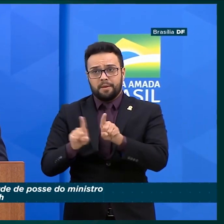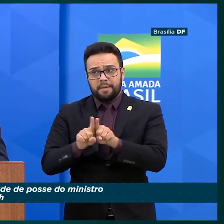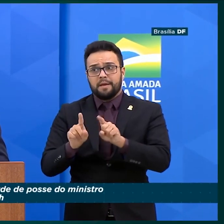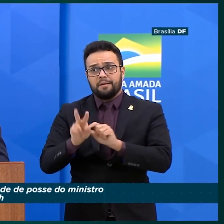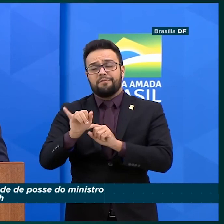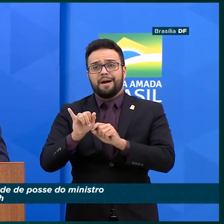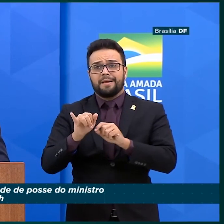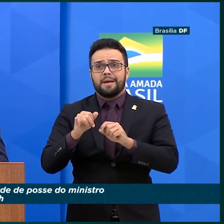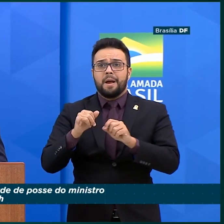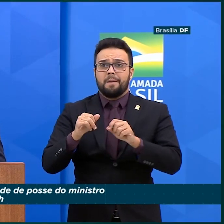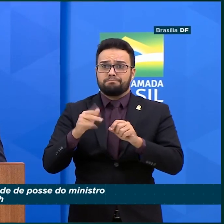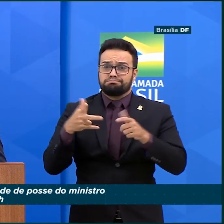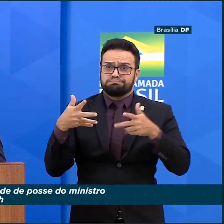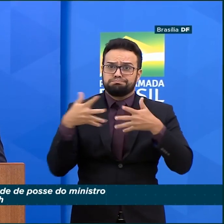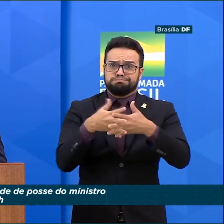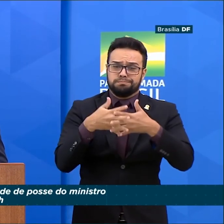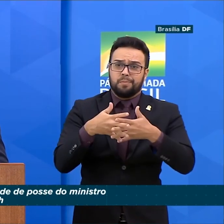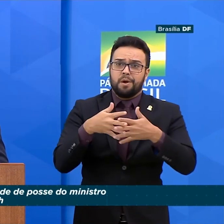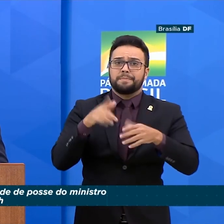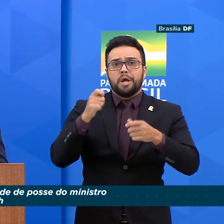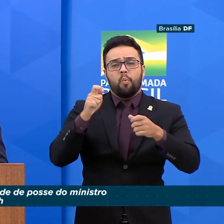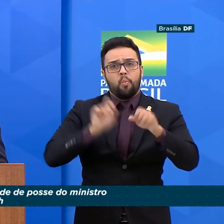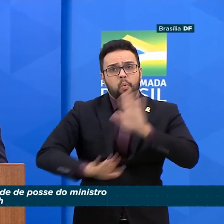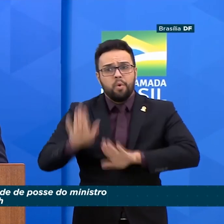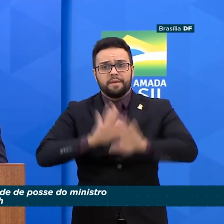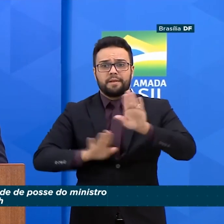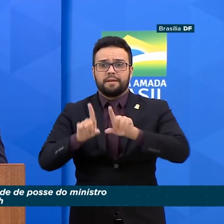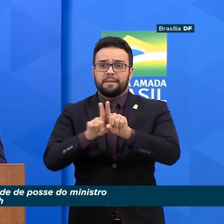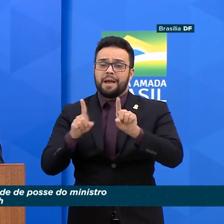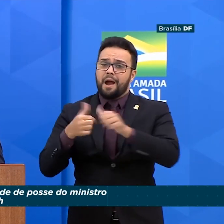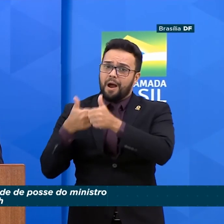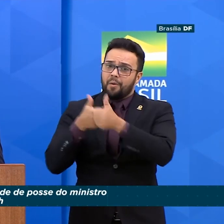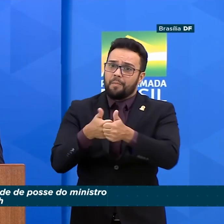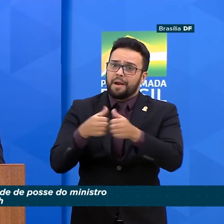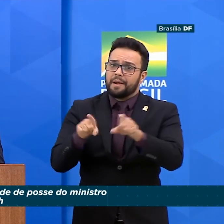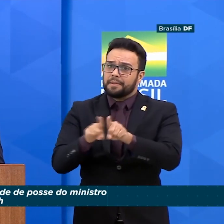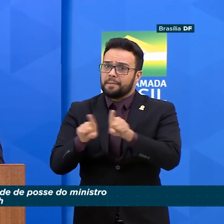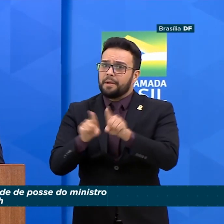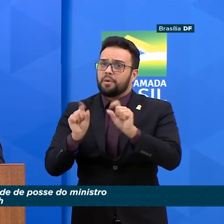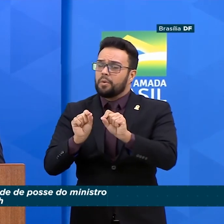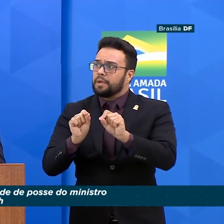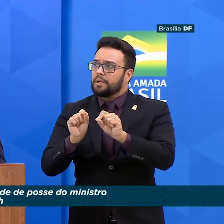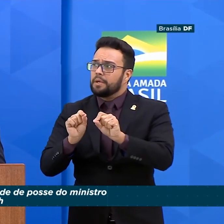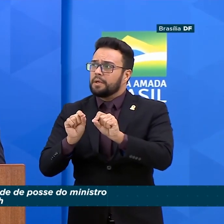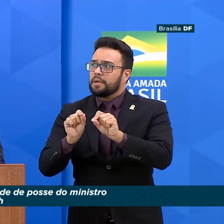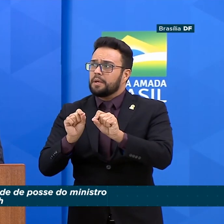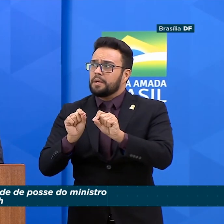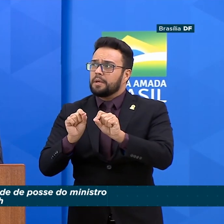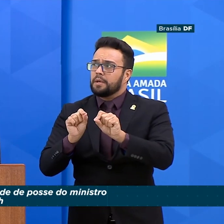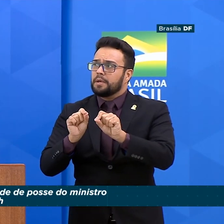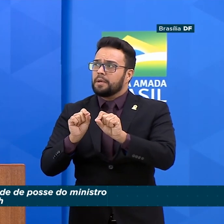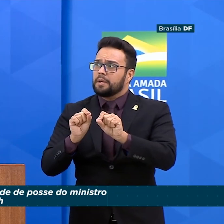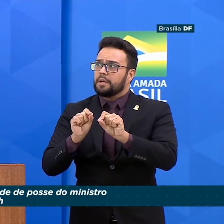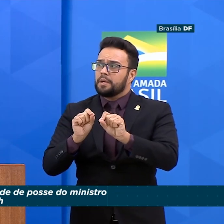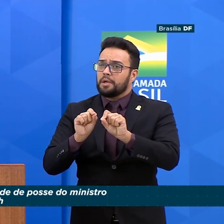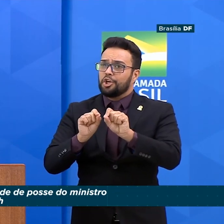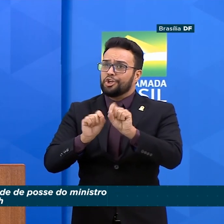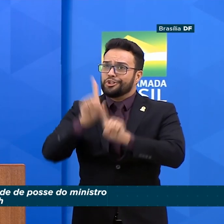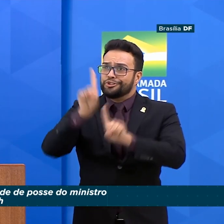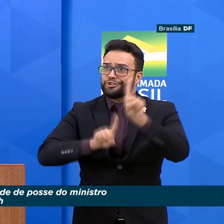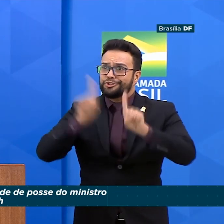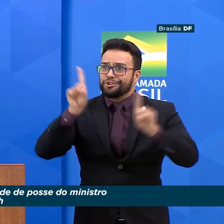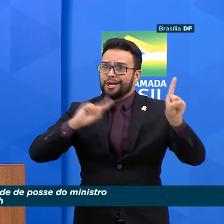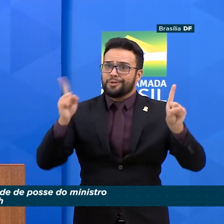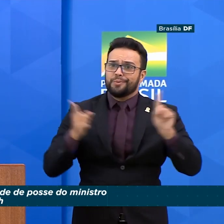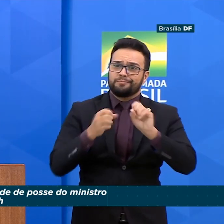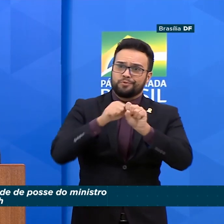os planos de saúde e os hospitais privados. Tem que acompanhar também os indicadores sociais. Por que? Por exemplo, se a gente tiver mais